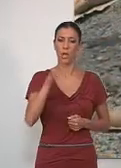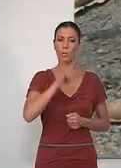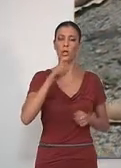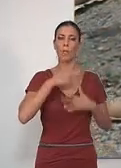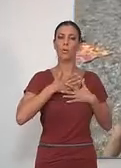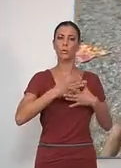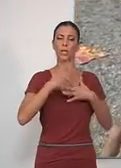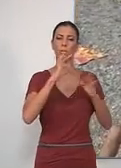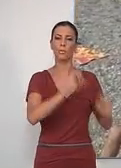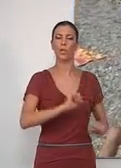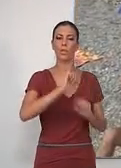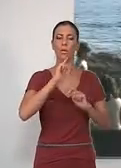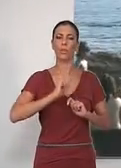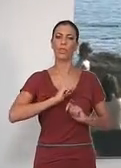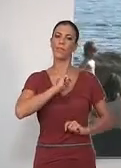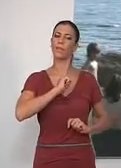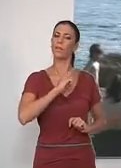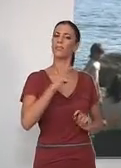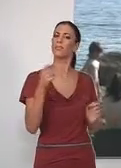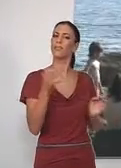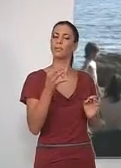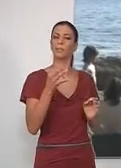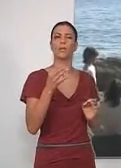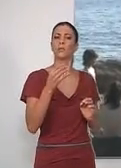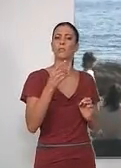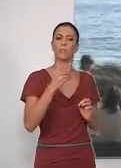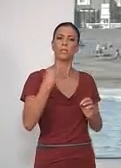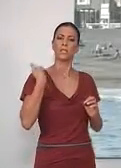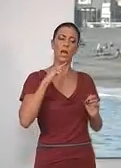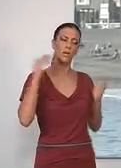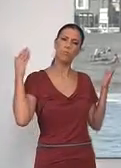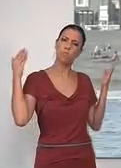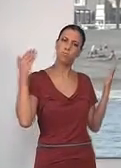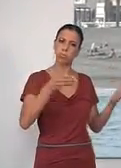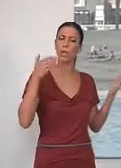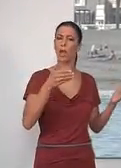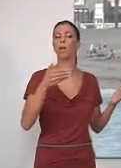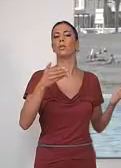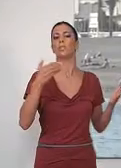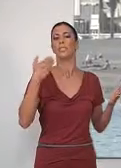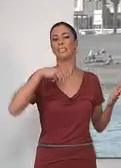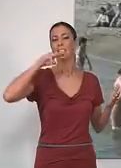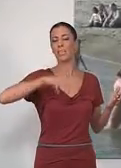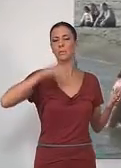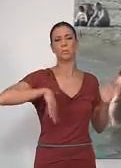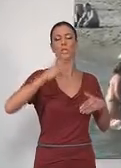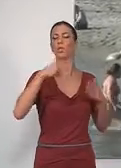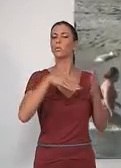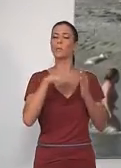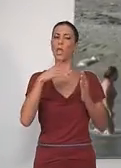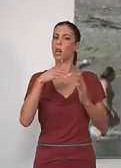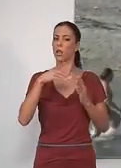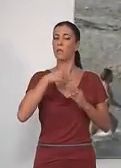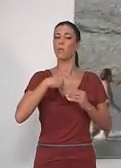Voluntarios de Protección Civil han llevado a cabo cerca de 2.000 intervenciones durante tres meses de